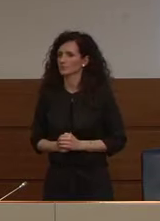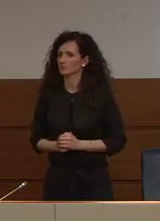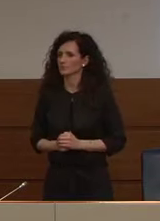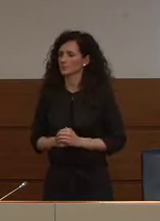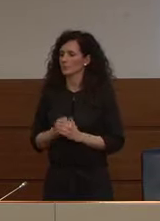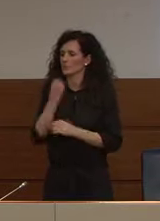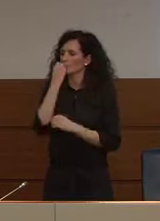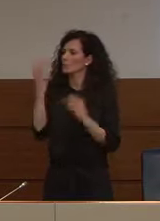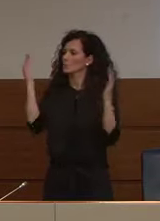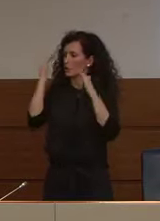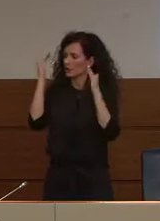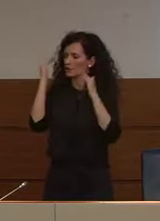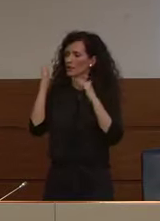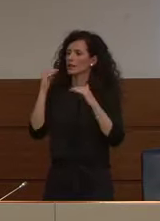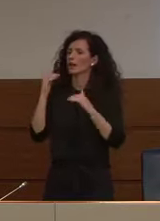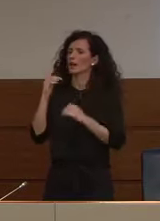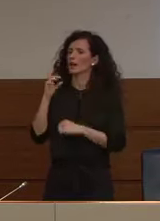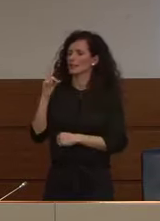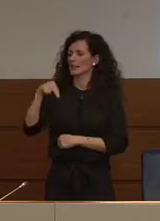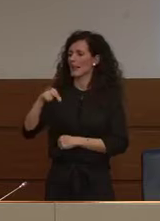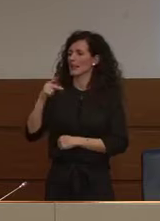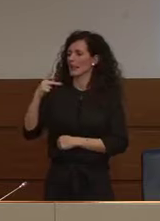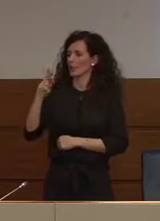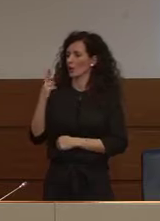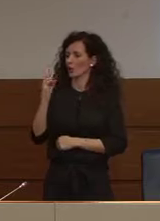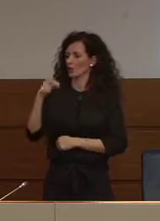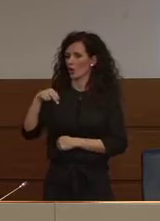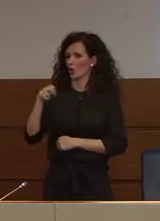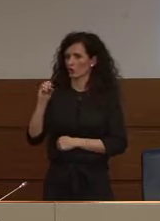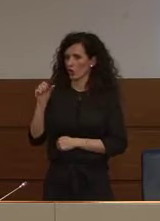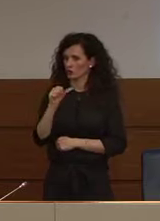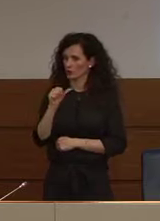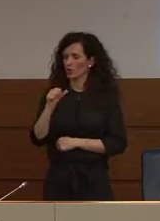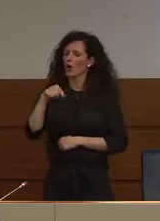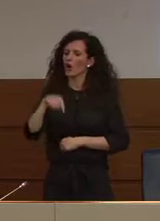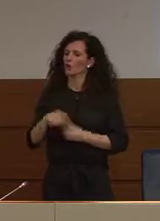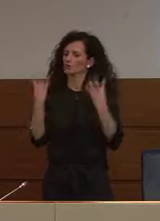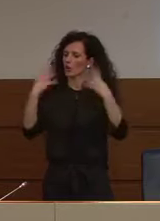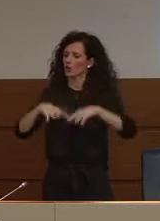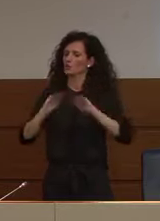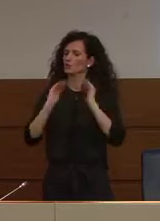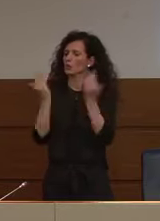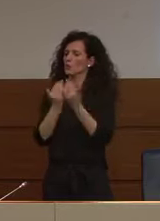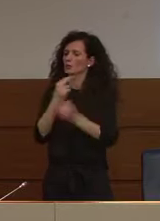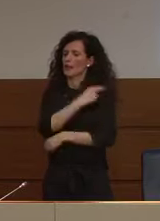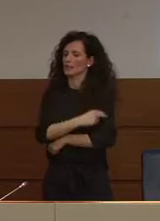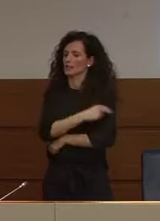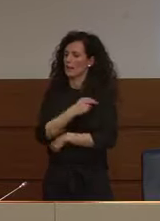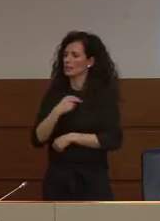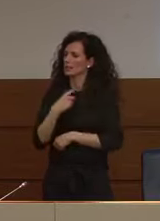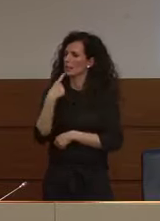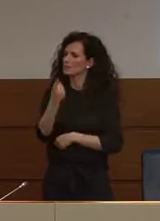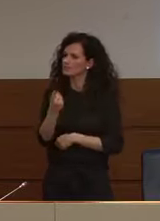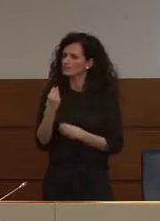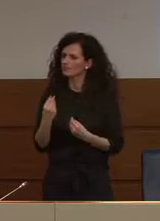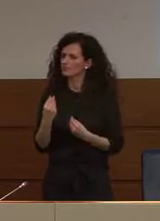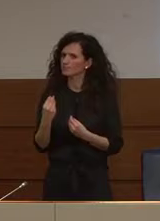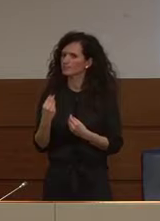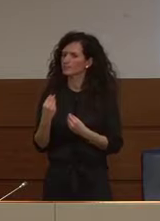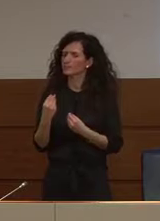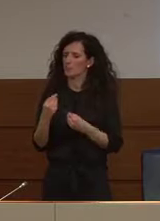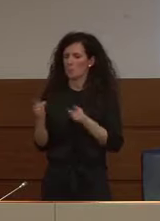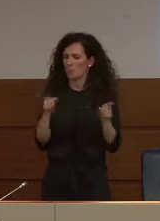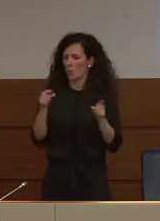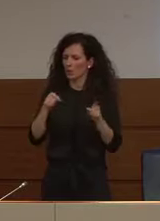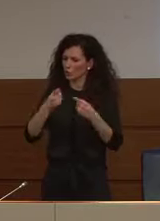Buonasera Giorgia Sodaro a DN Kronos oggi l'organizzazione mondiale della sanità ha sottolineato nel corso di un briefing che